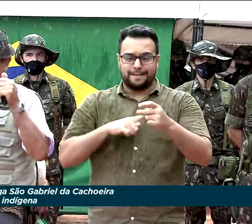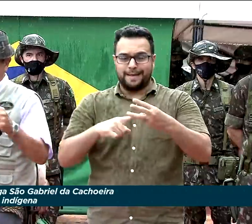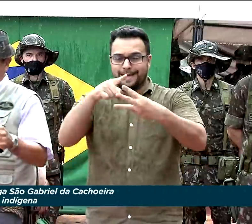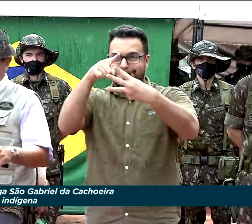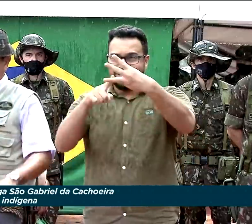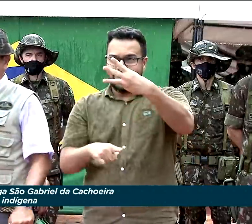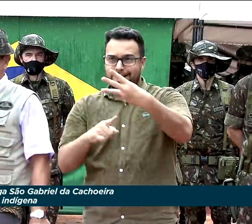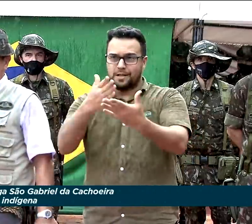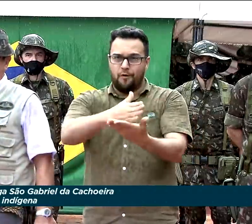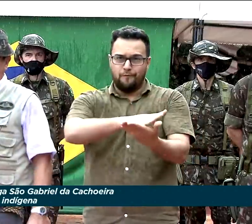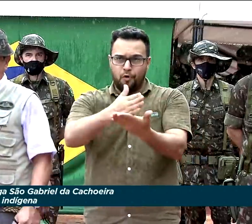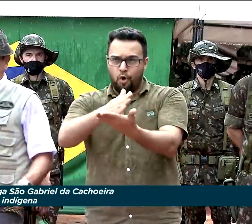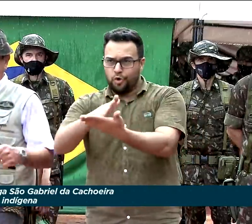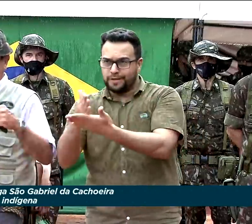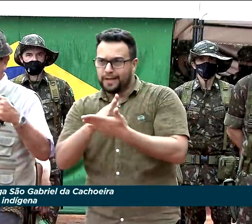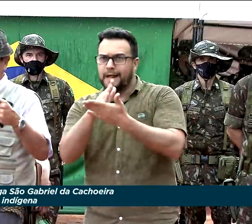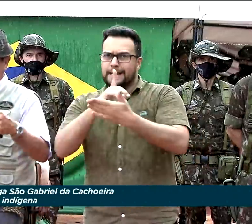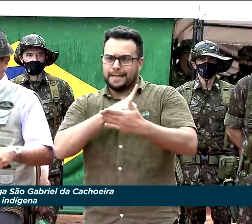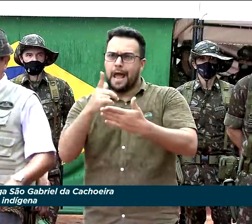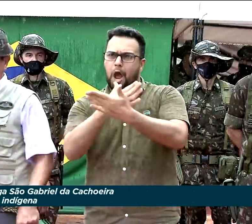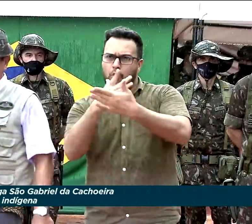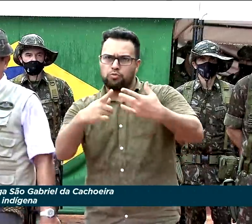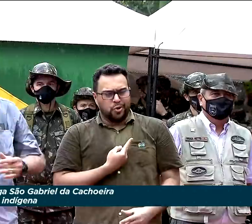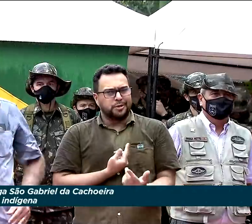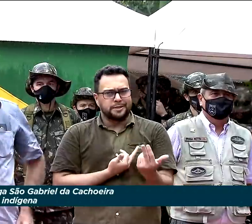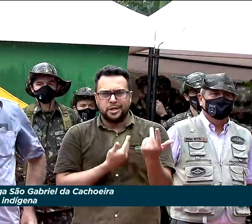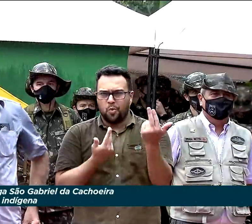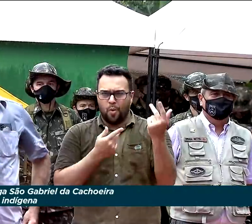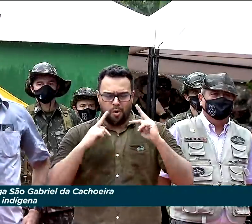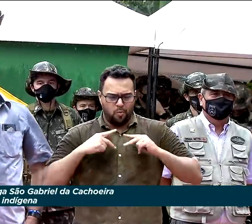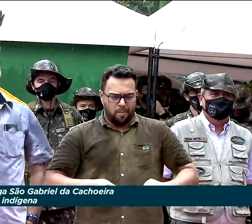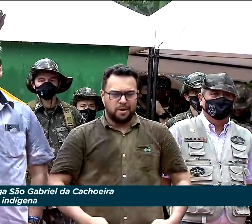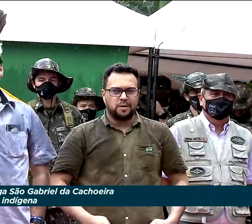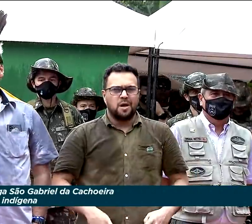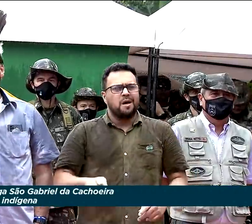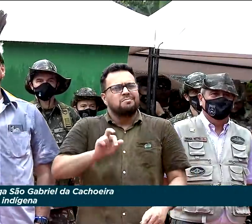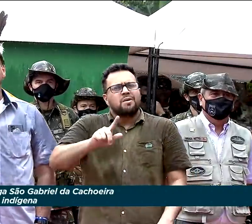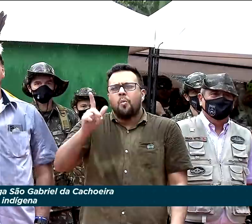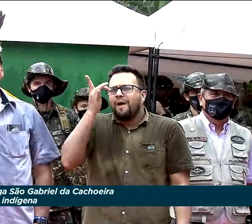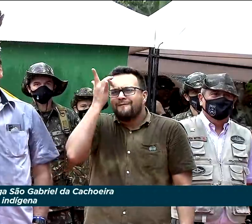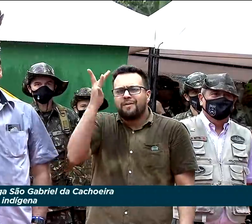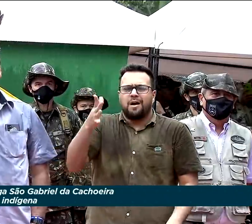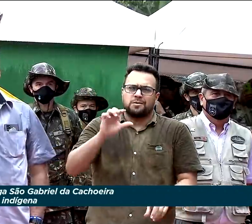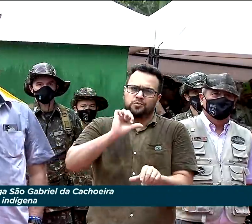existência de narco-guerrilha e de outros problemas. Não é fácil você mudar.